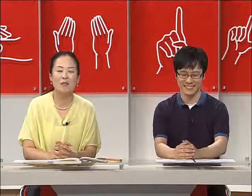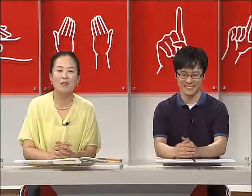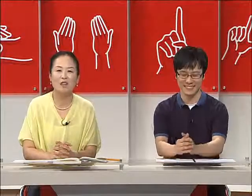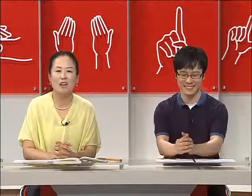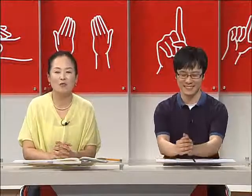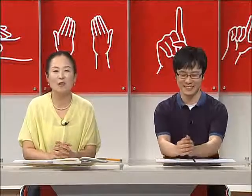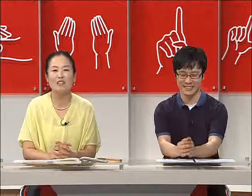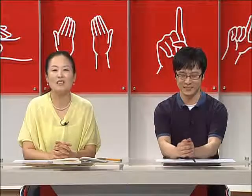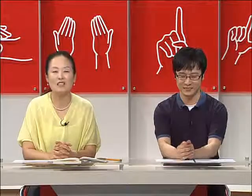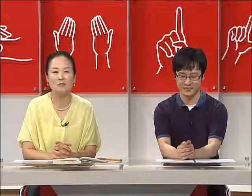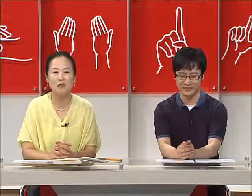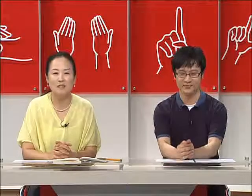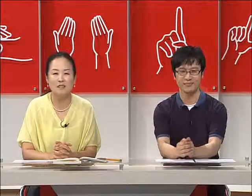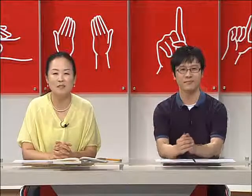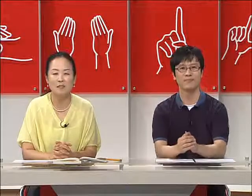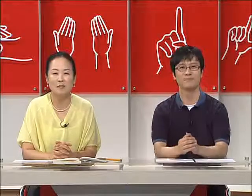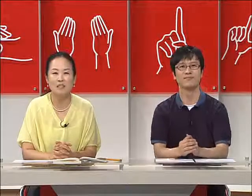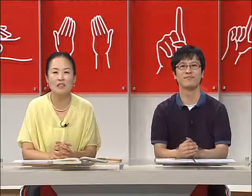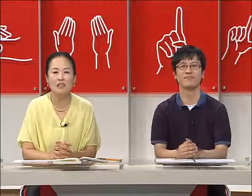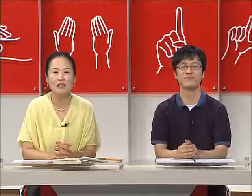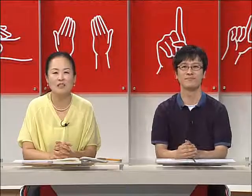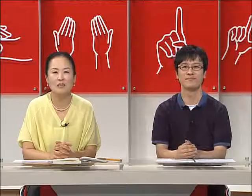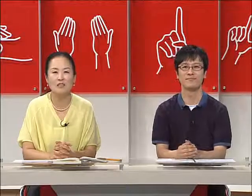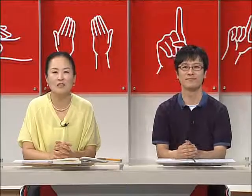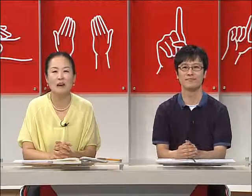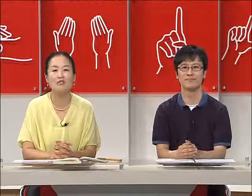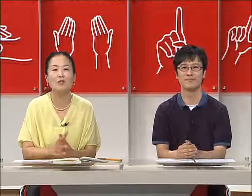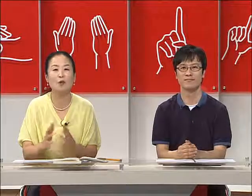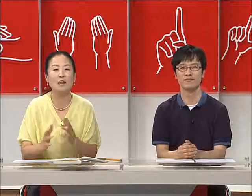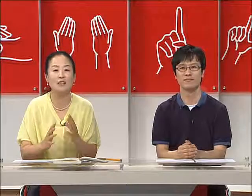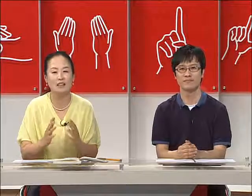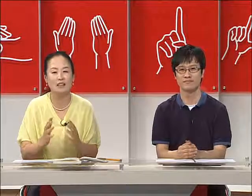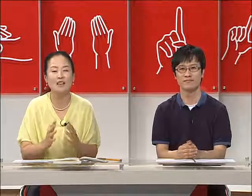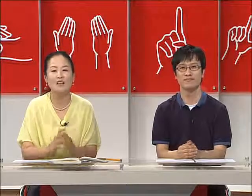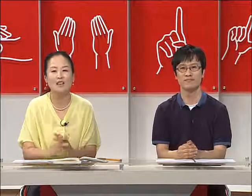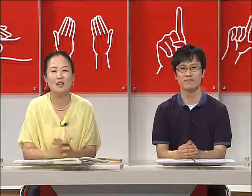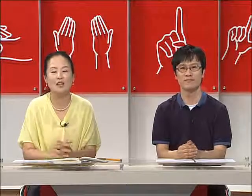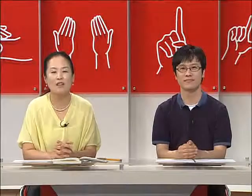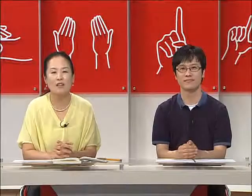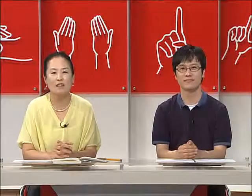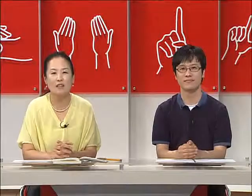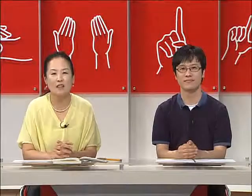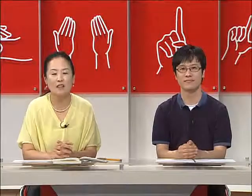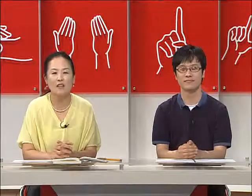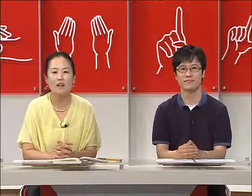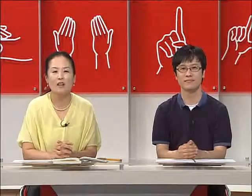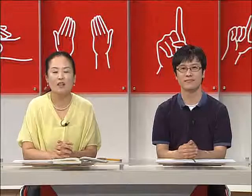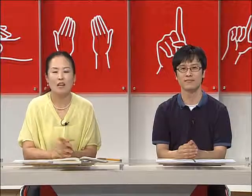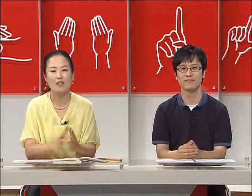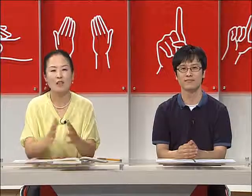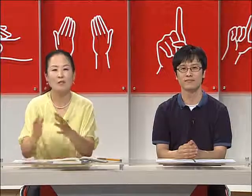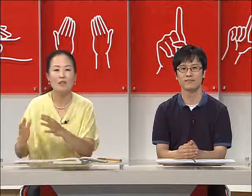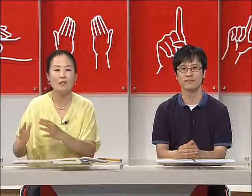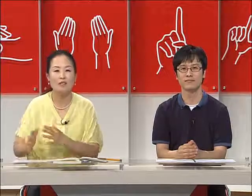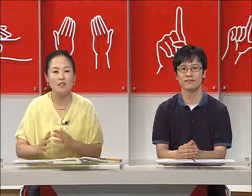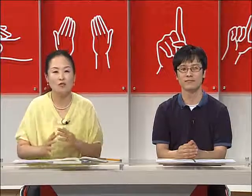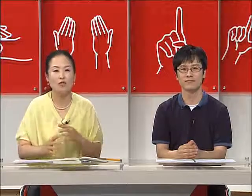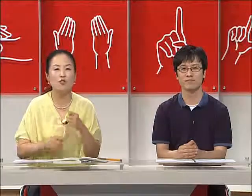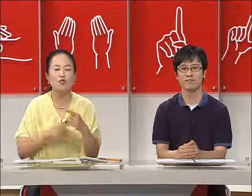미국이 아주 오래전 일이지만 마스터즈 비니어드라는 섬에는 많은 농아인들이 생활을 했다고 하는데요. 같은 섬 사람들이 수화로